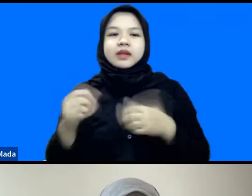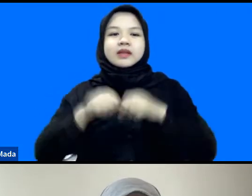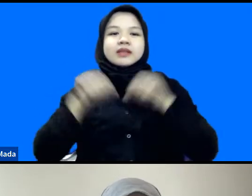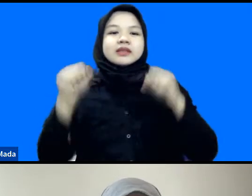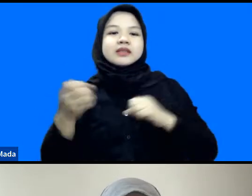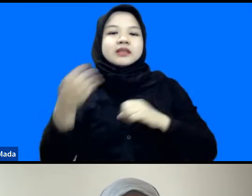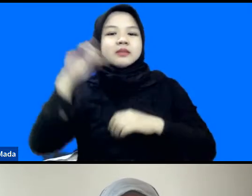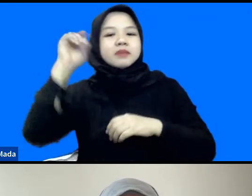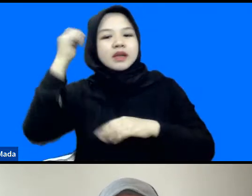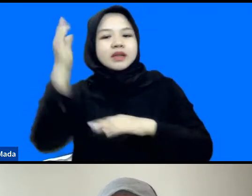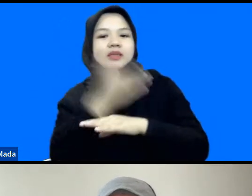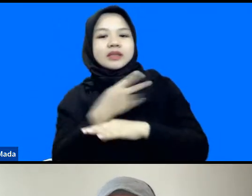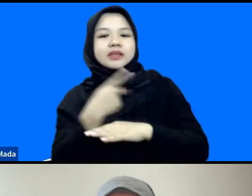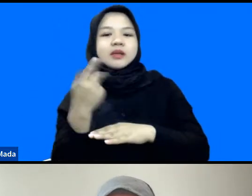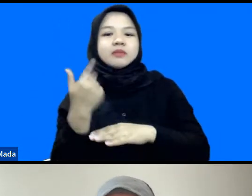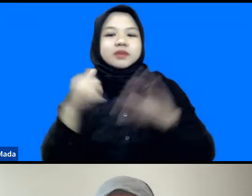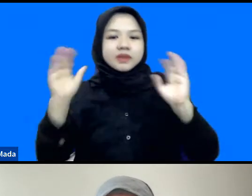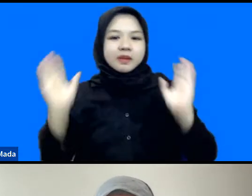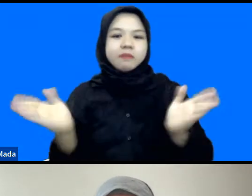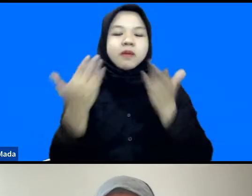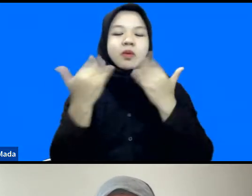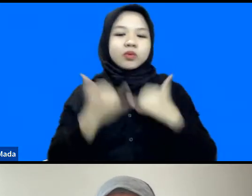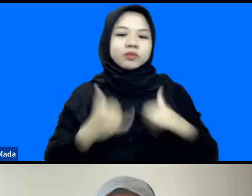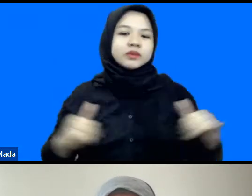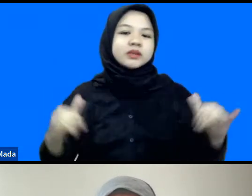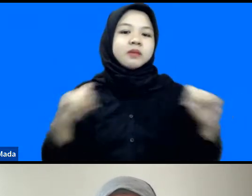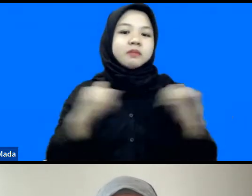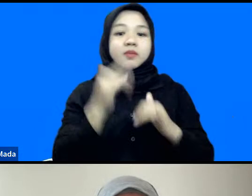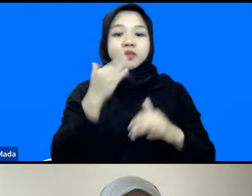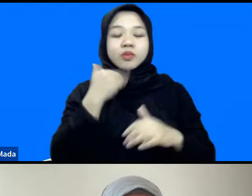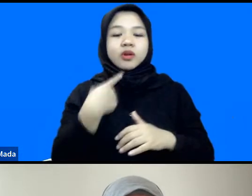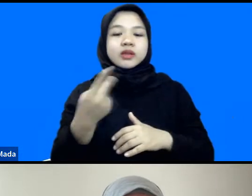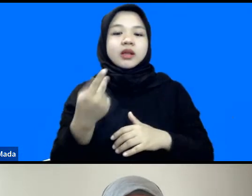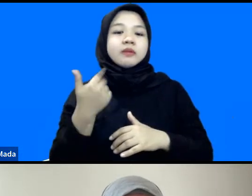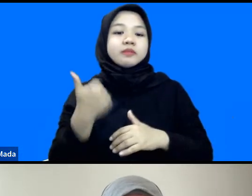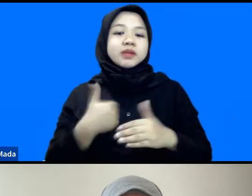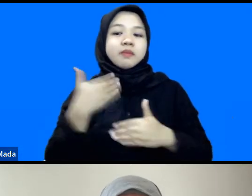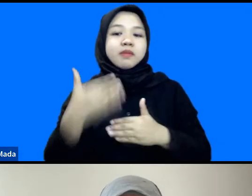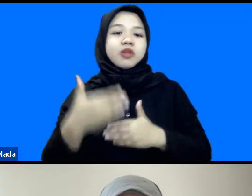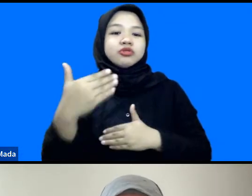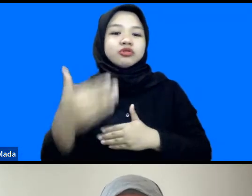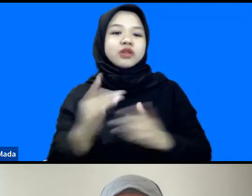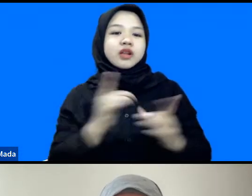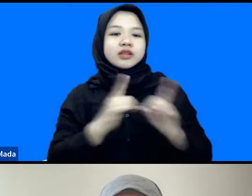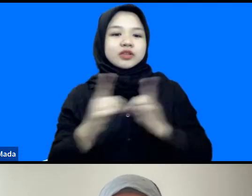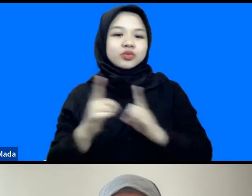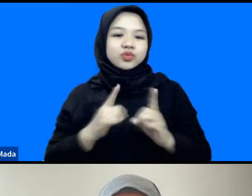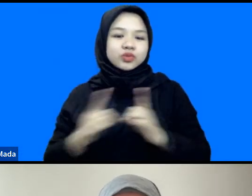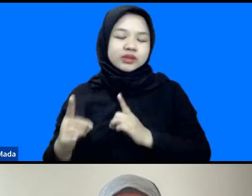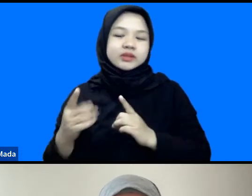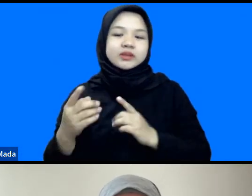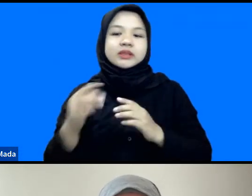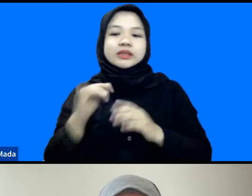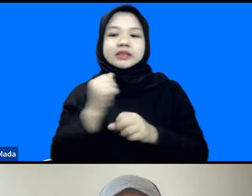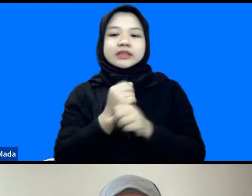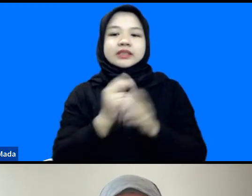ini bisa kita bangun bersama-sama mudah-mudahan nanti kita bisa melanjutkan diskusi setelah sesi bersama-sama